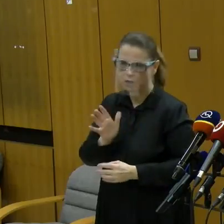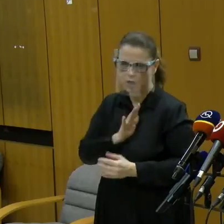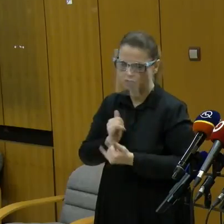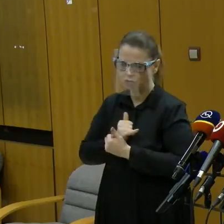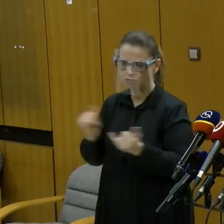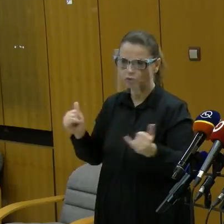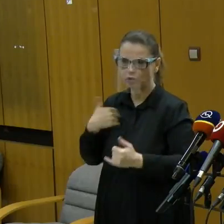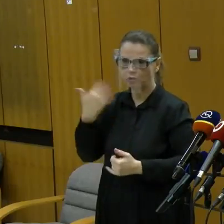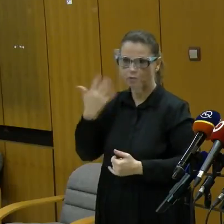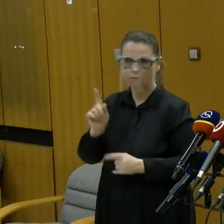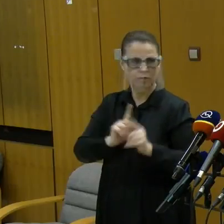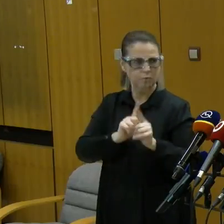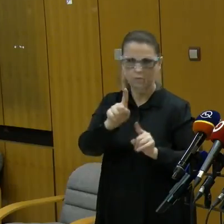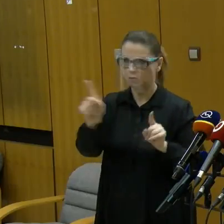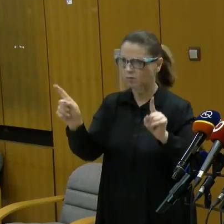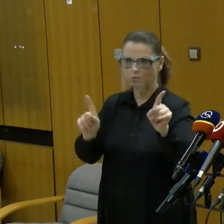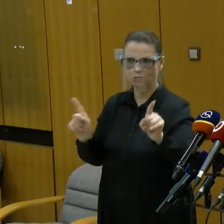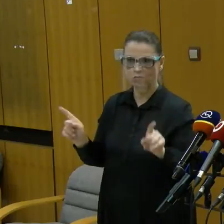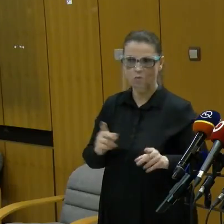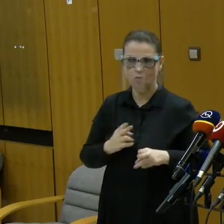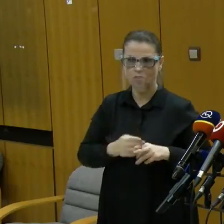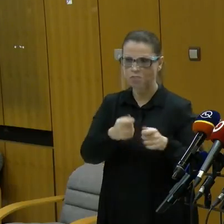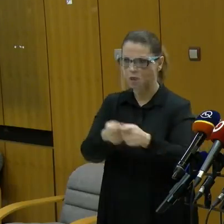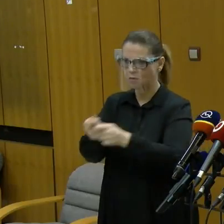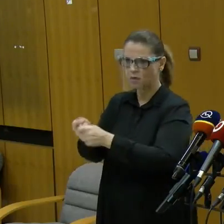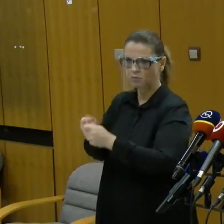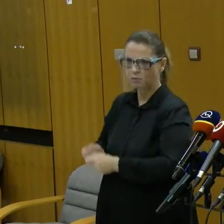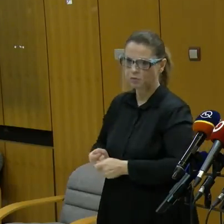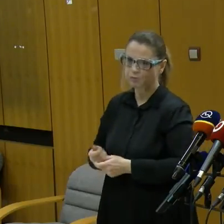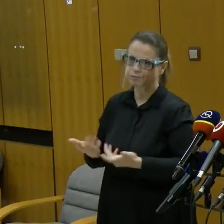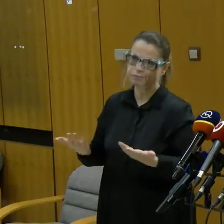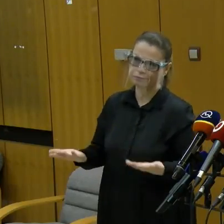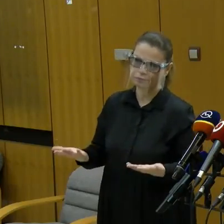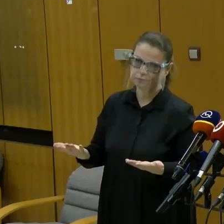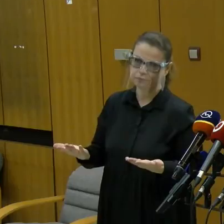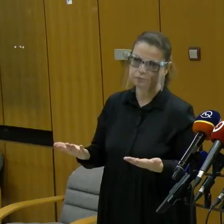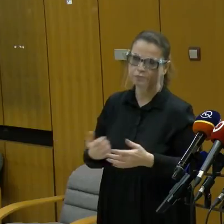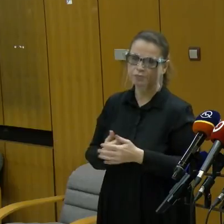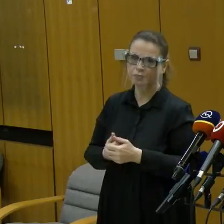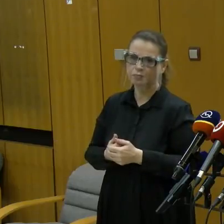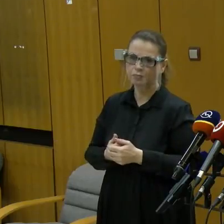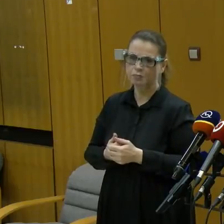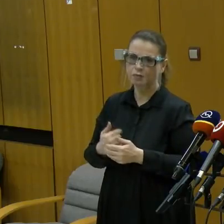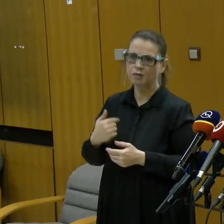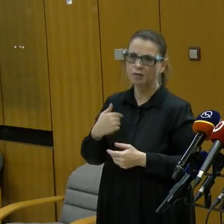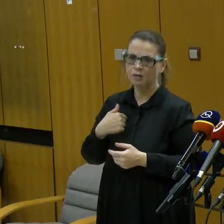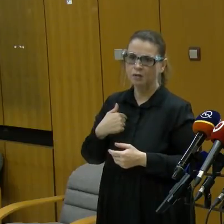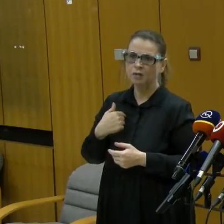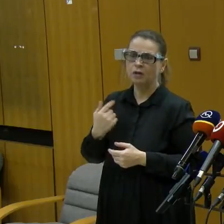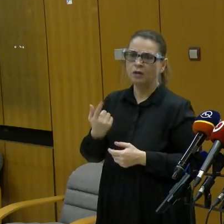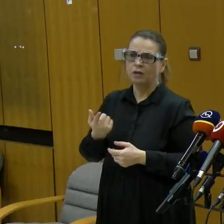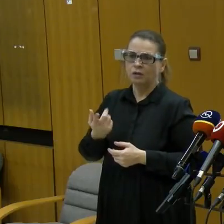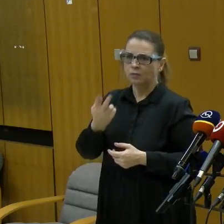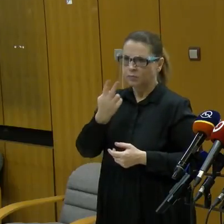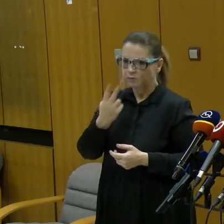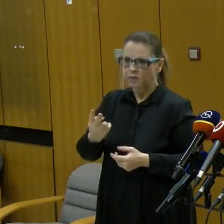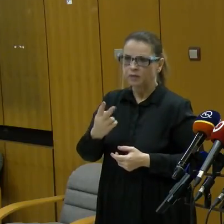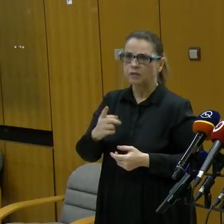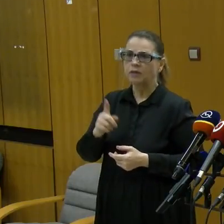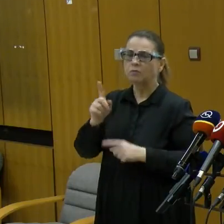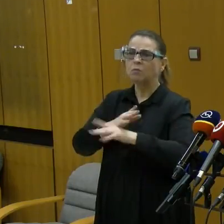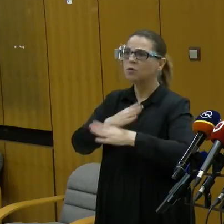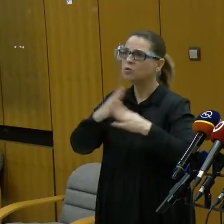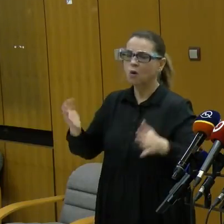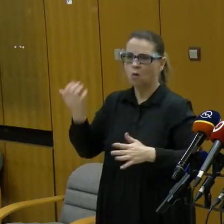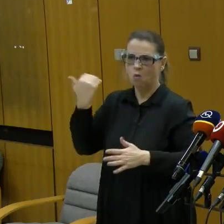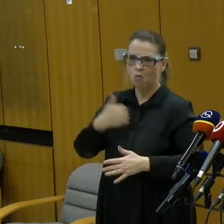kto z nás je nakazený. A veľmi dobre si spomíname na ľudí, ktorí skratka museli ísť do toho Chorvátska a doplatili na to život.